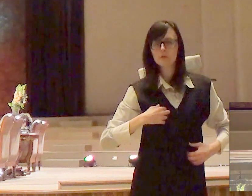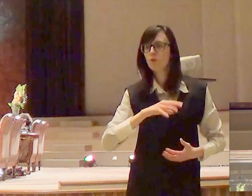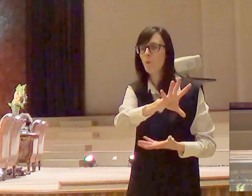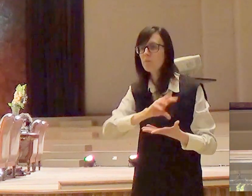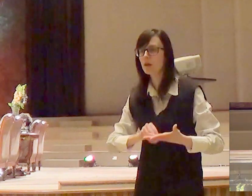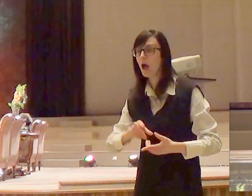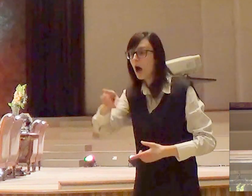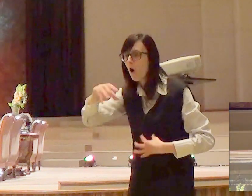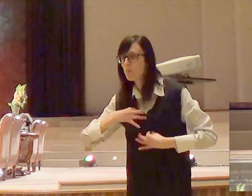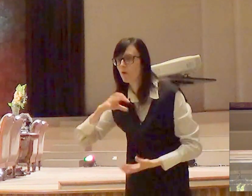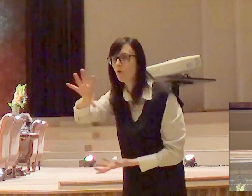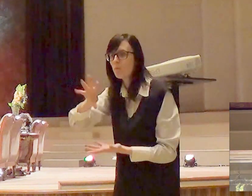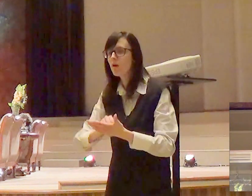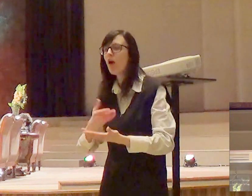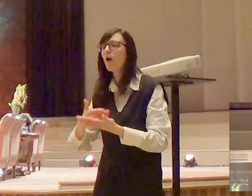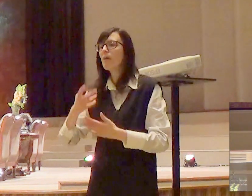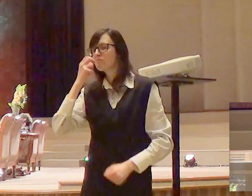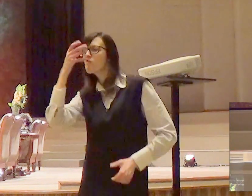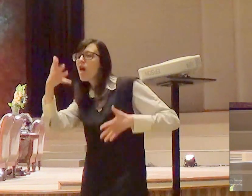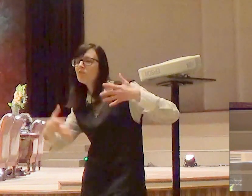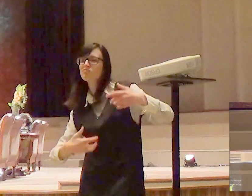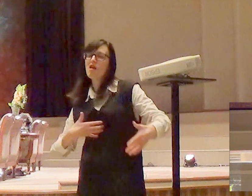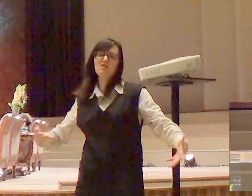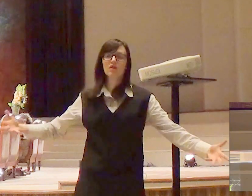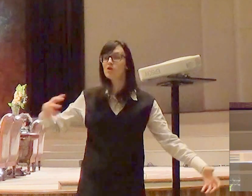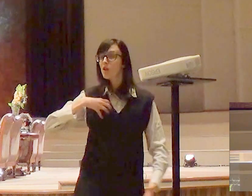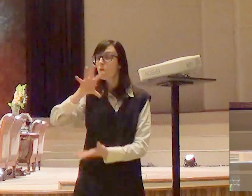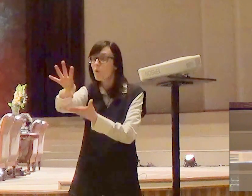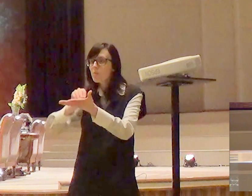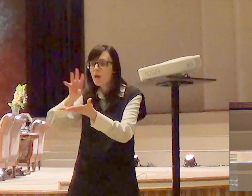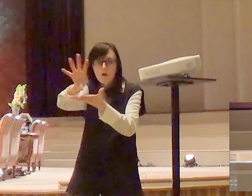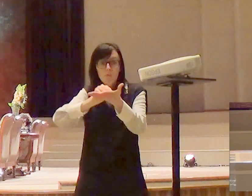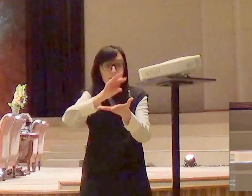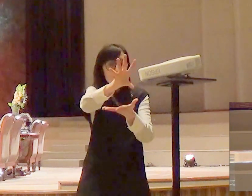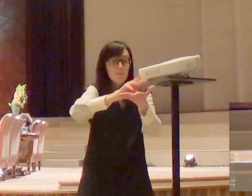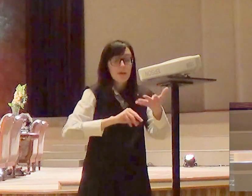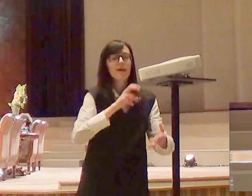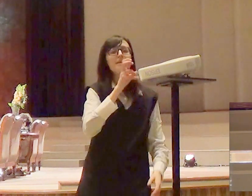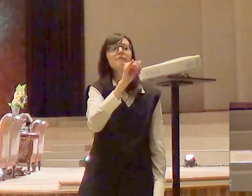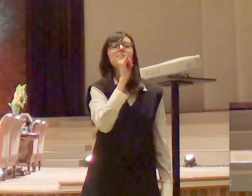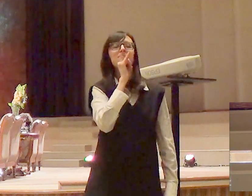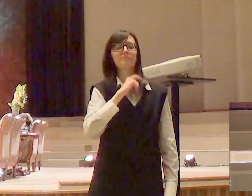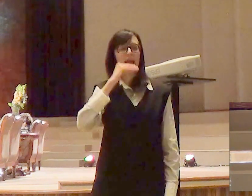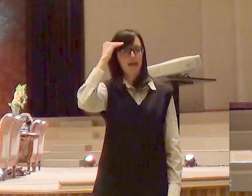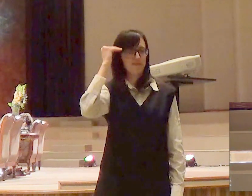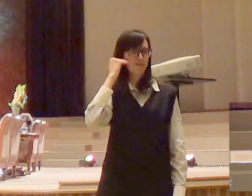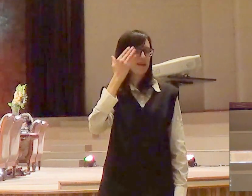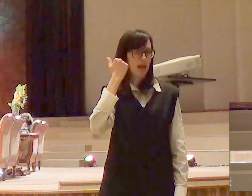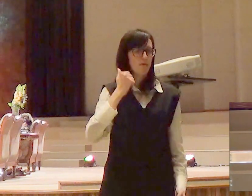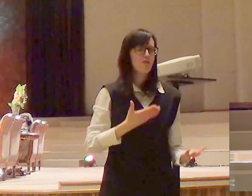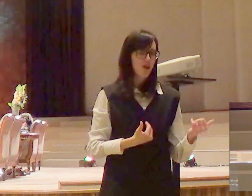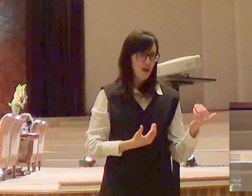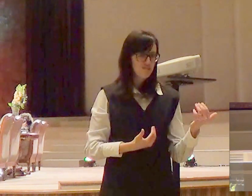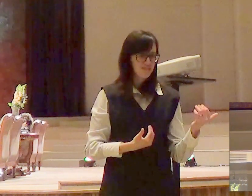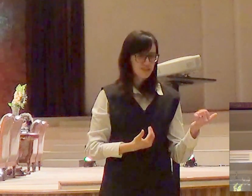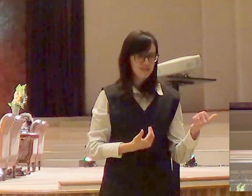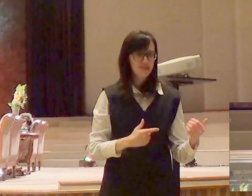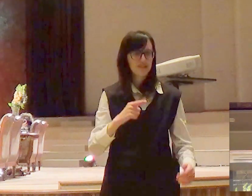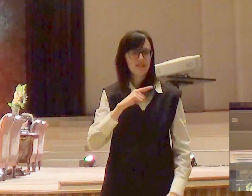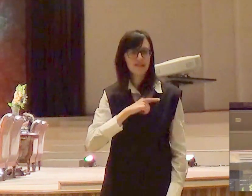começar a usar o palavreado que é usado. E, se a gente olhar, por exemplo, o adolescente que está numa fase de descobrir os